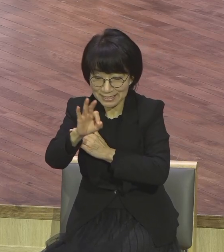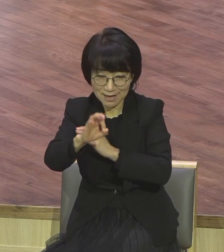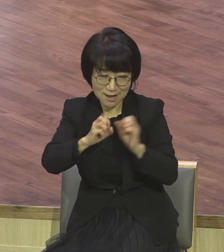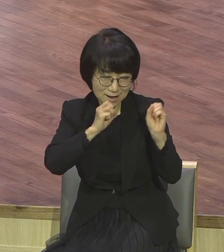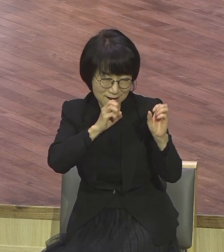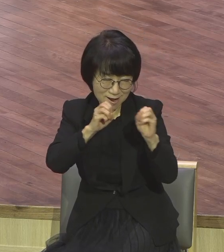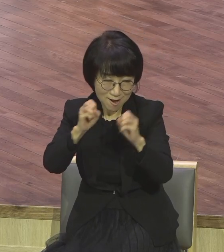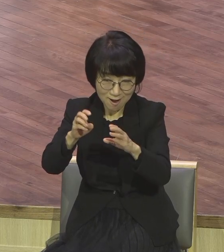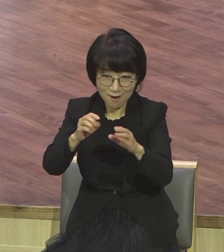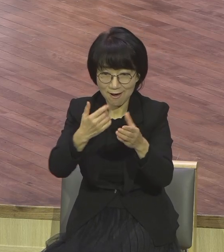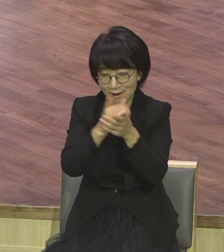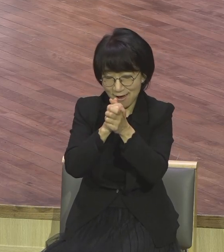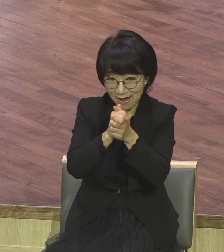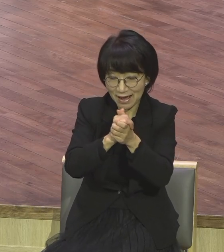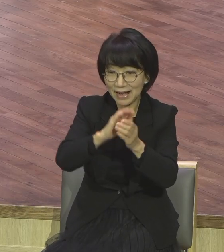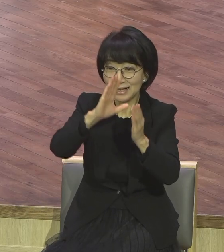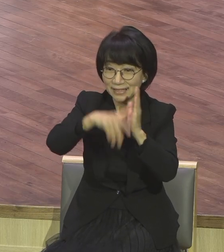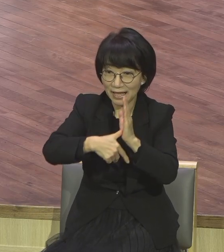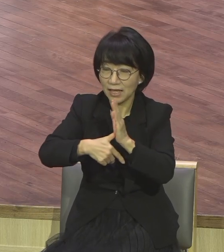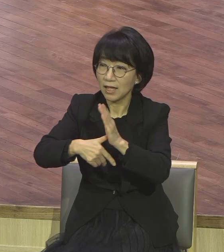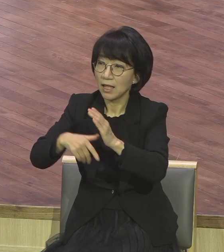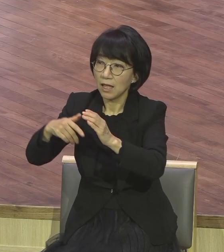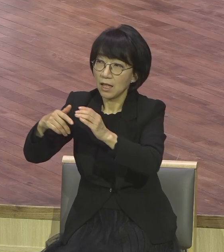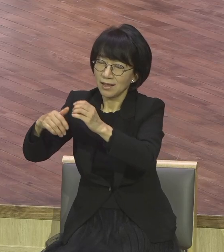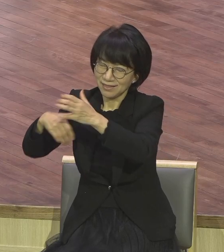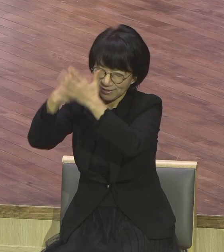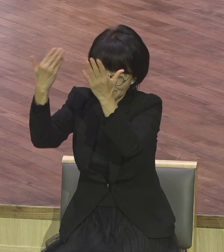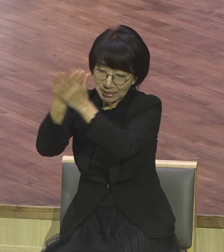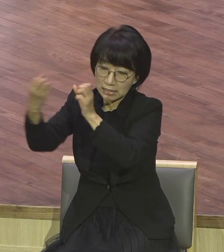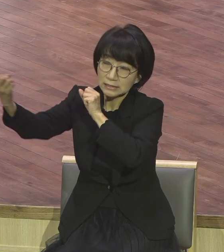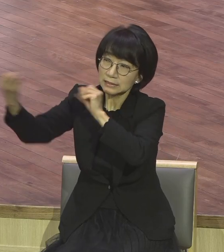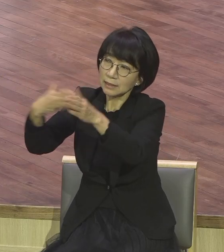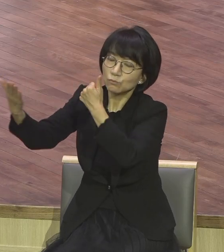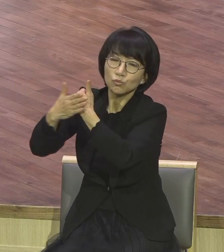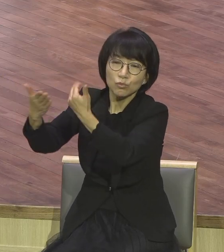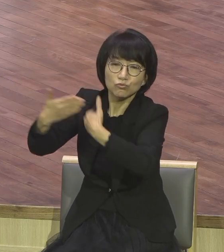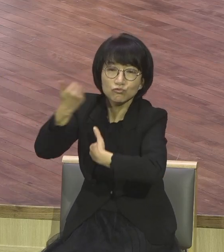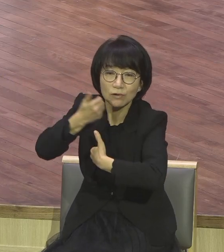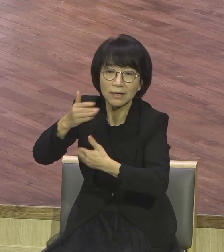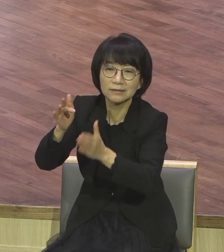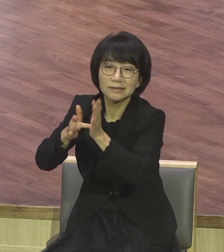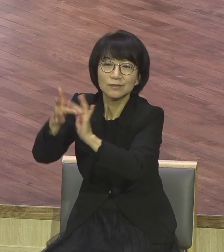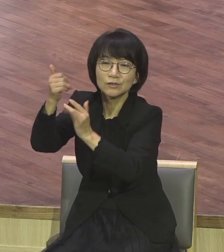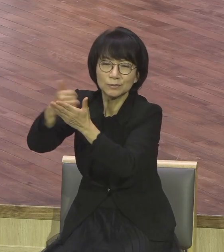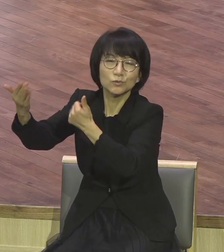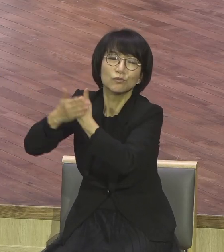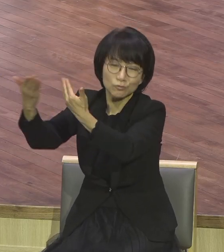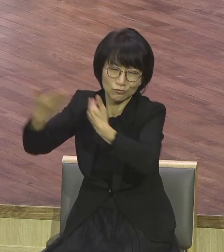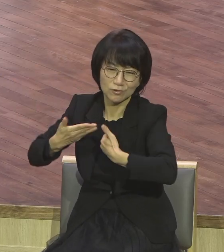내가 하나님께 아래서 다 응답할게 해 주겠다 죽어서 천국 가서 뭐가 아쉬운 게 있겠어요